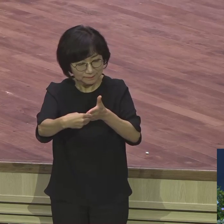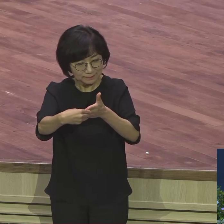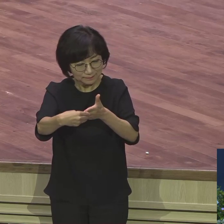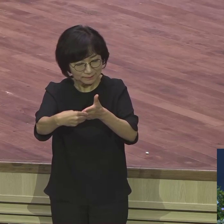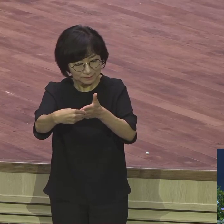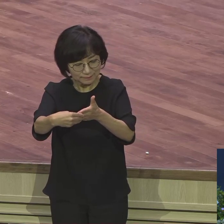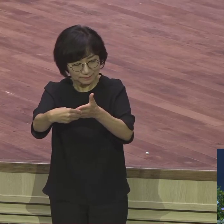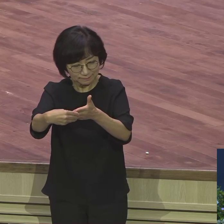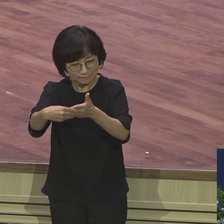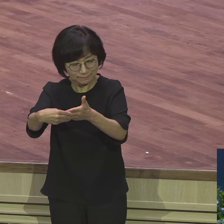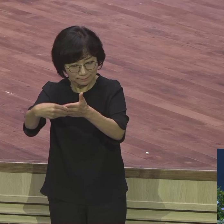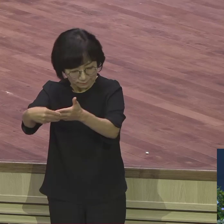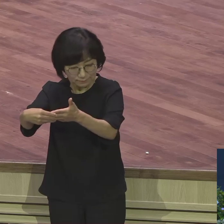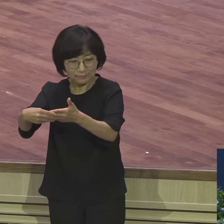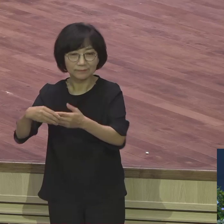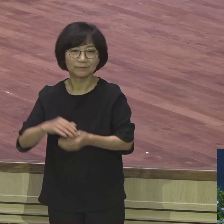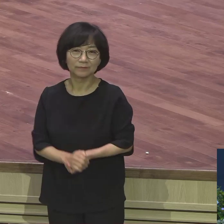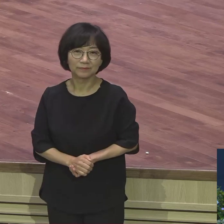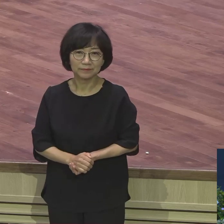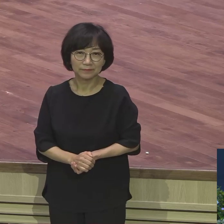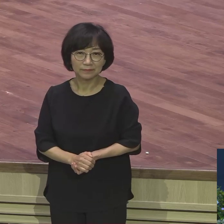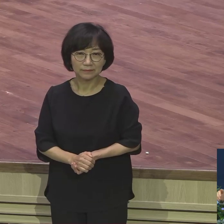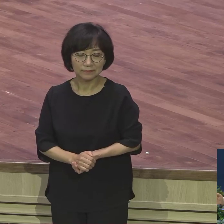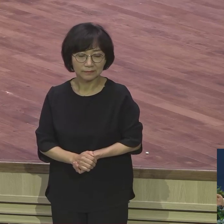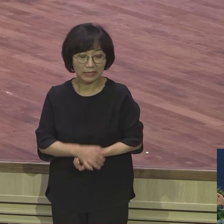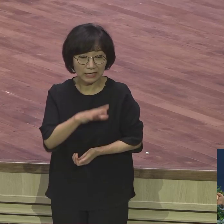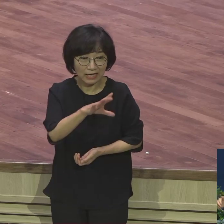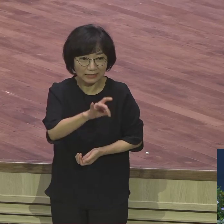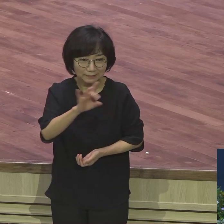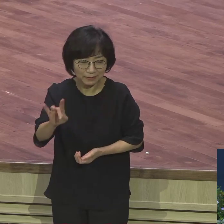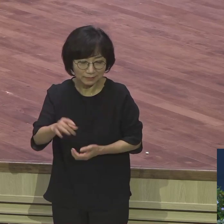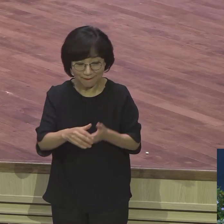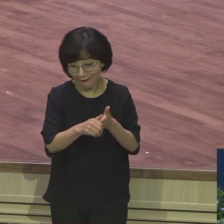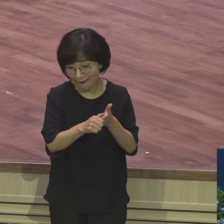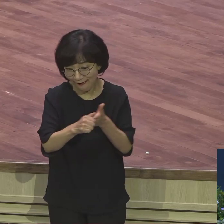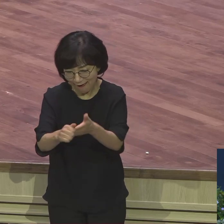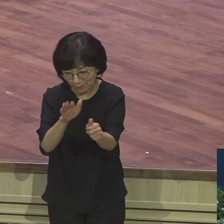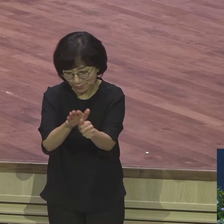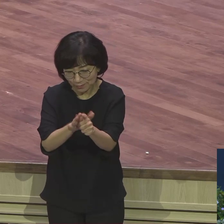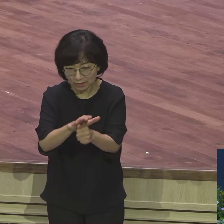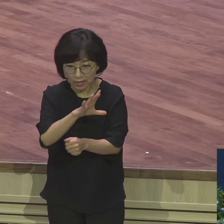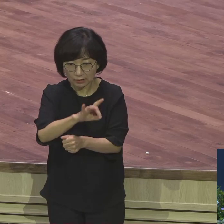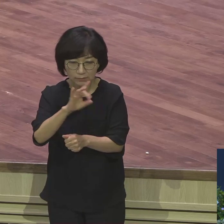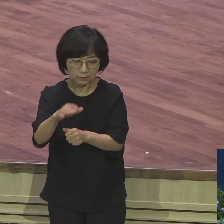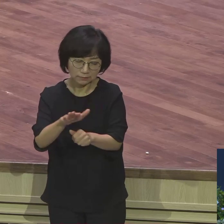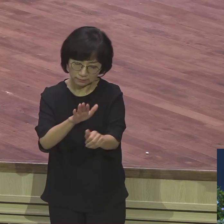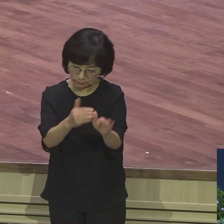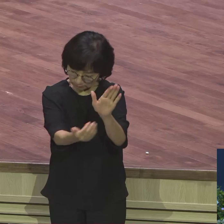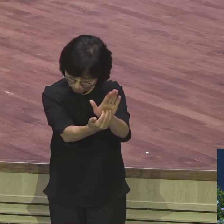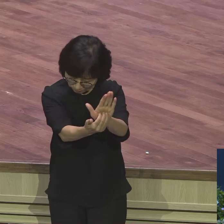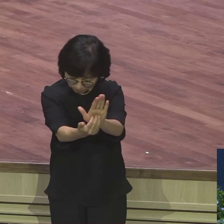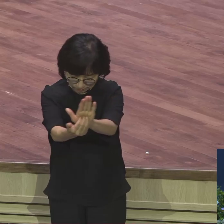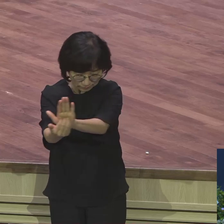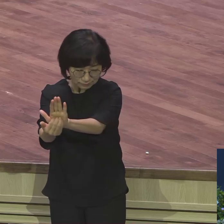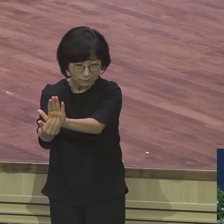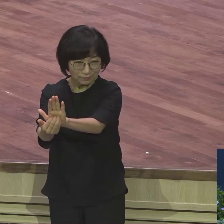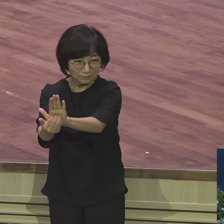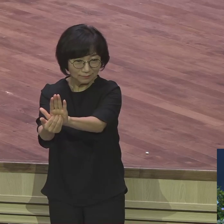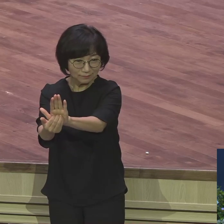다 열어주기도 하시고 막기도 하시고 전능자 하나님께서 구원받은 하나님의 자녀를 하나님을